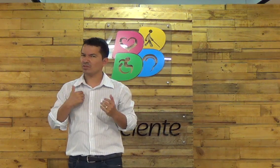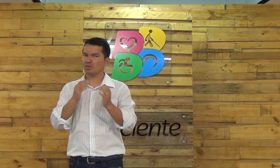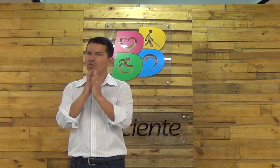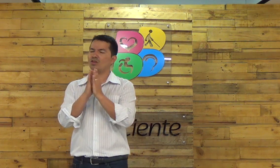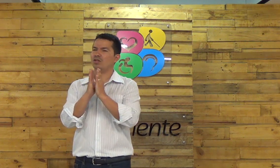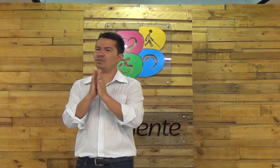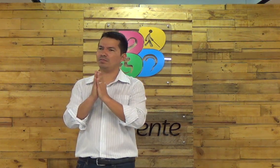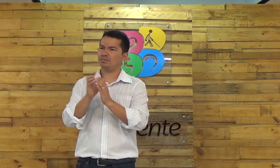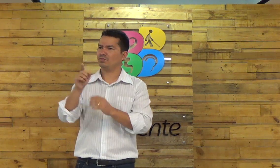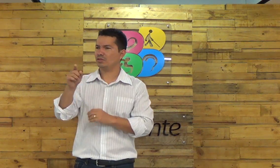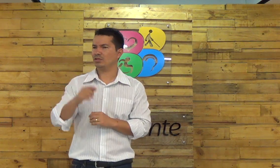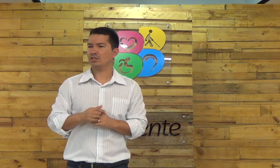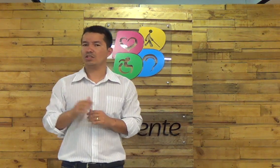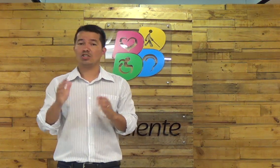eu vou orar por você